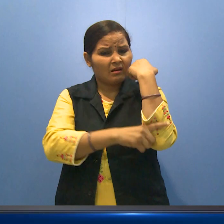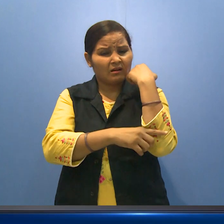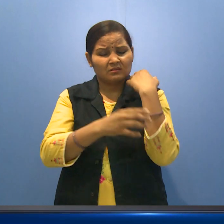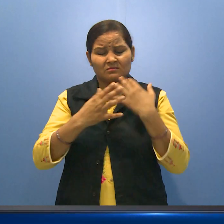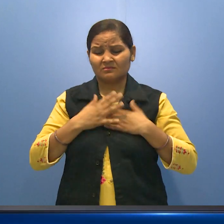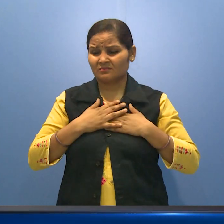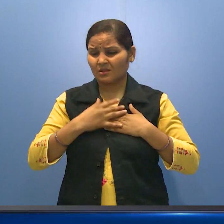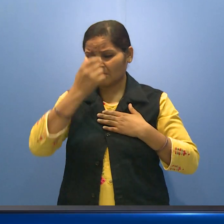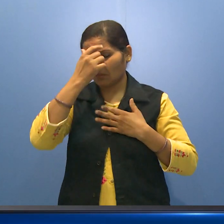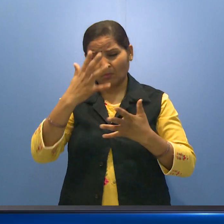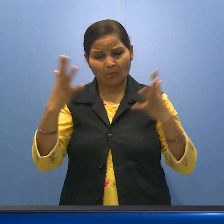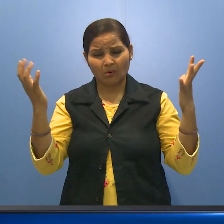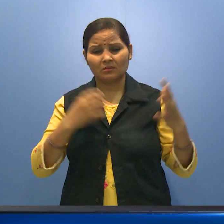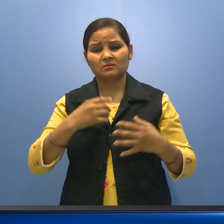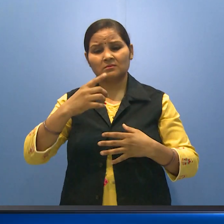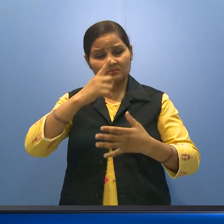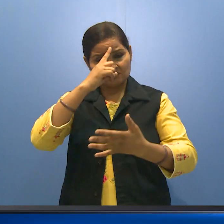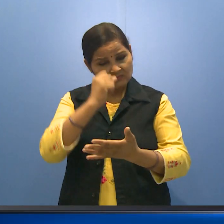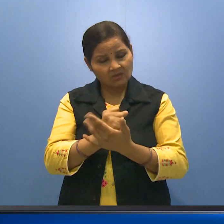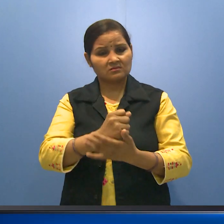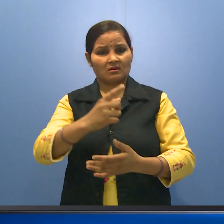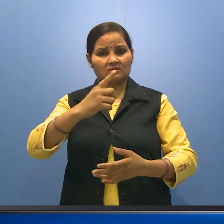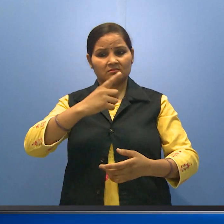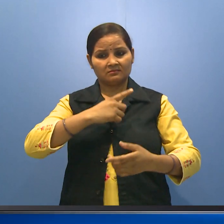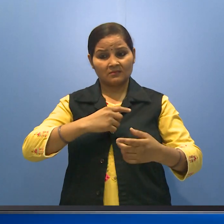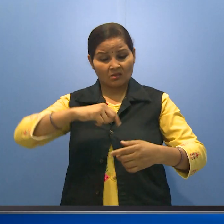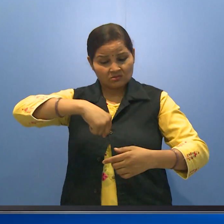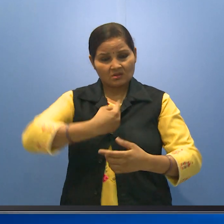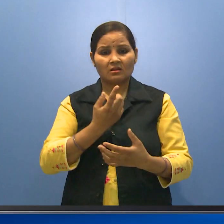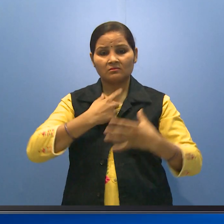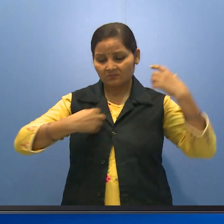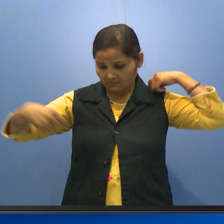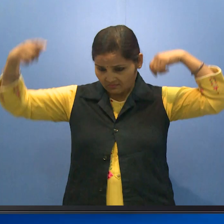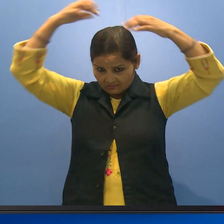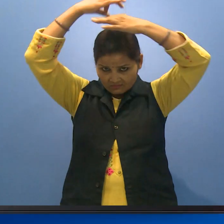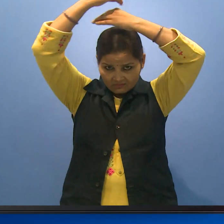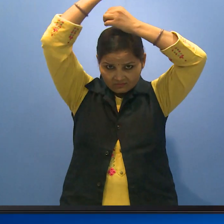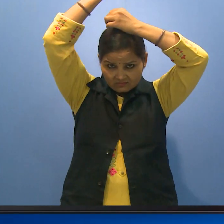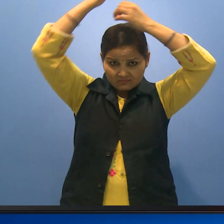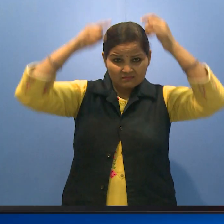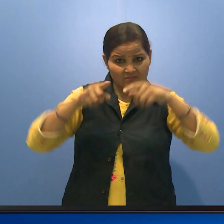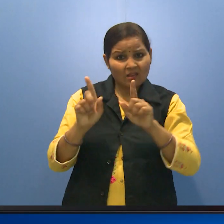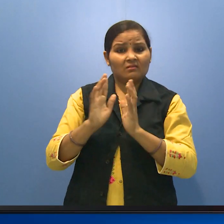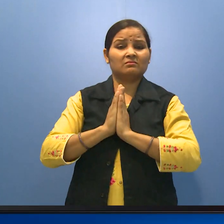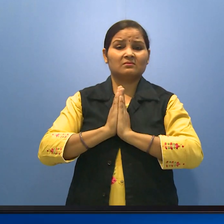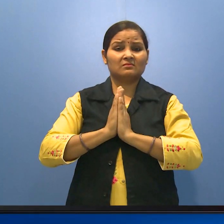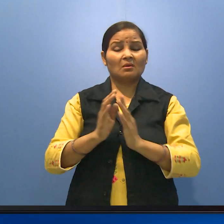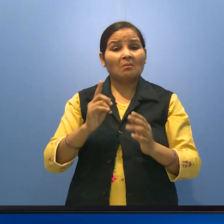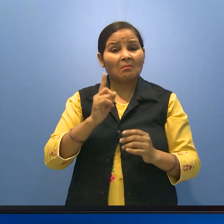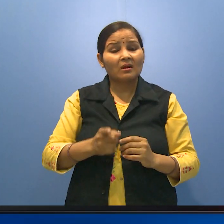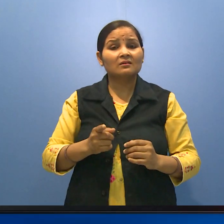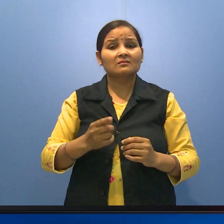तंगो करके उसने एक बार अपना जीवगात करने का प्रयास किया,